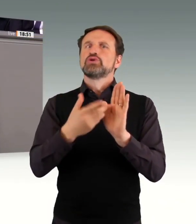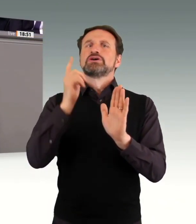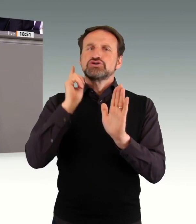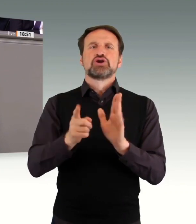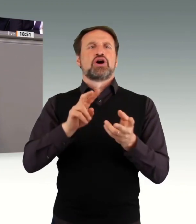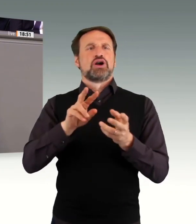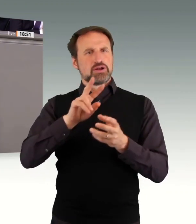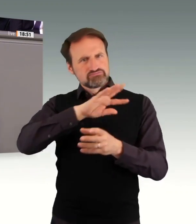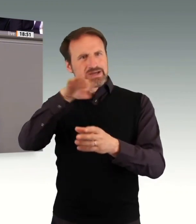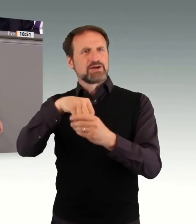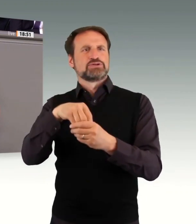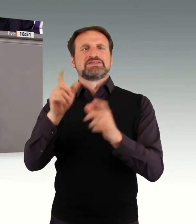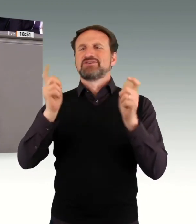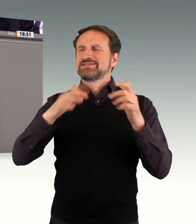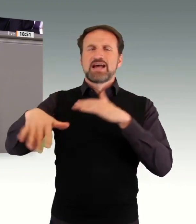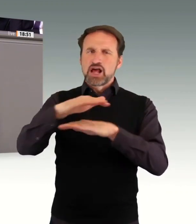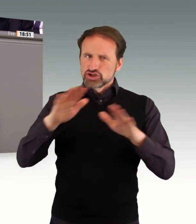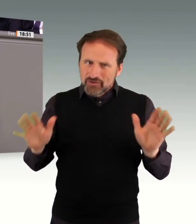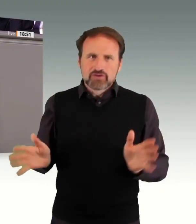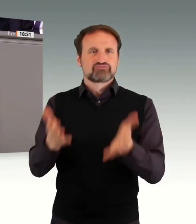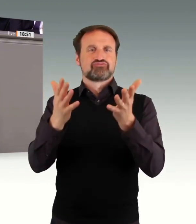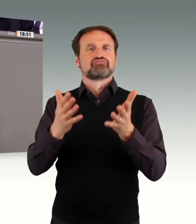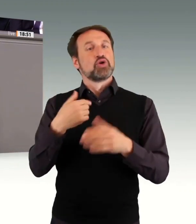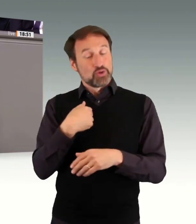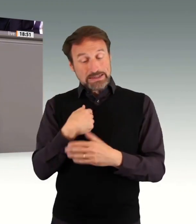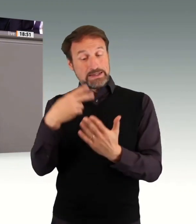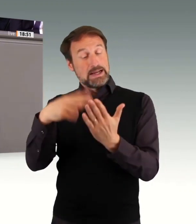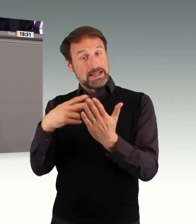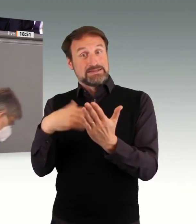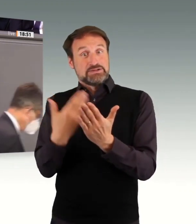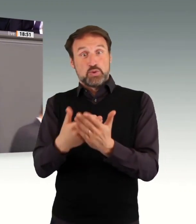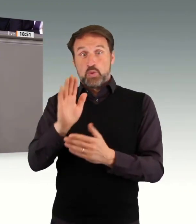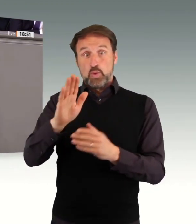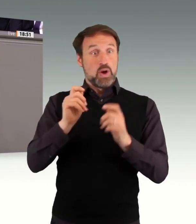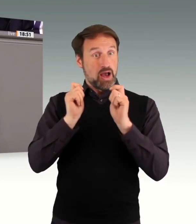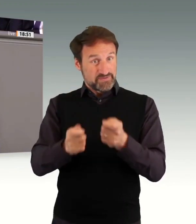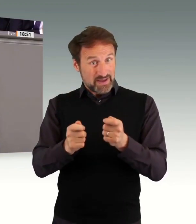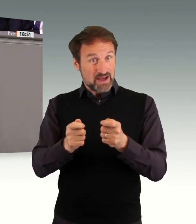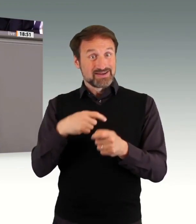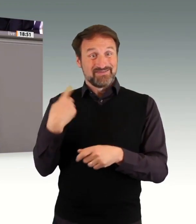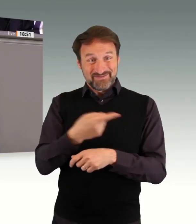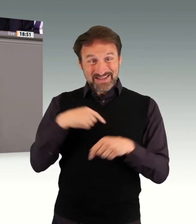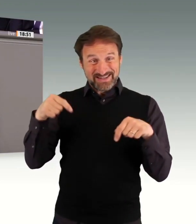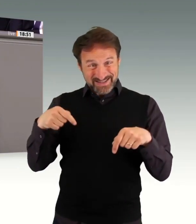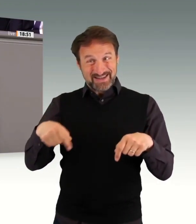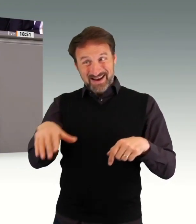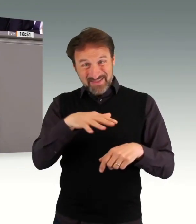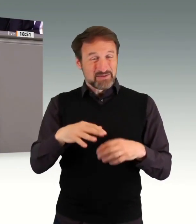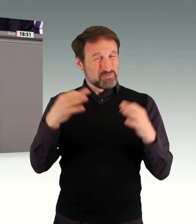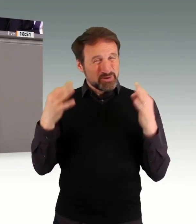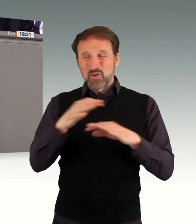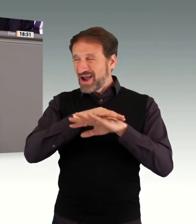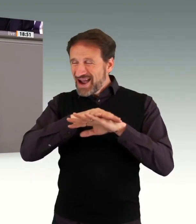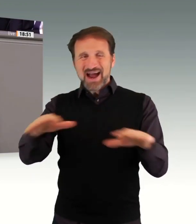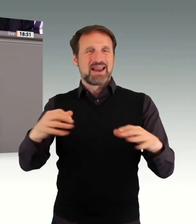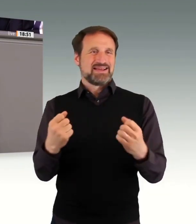auf die Ukraine. Und wir werden diese großen Herausforderungen unserer Zeit auf Dauer nur dann meistern können, wenn wir